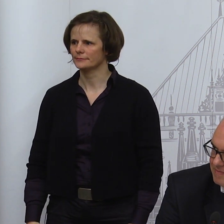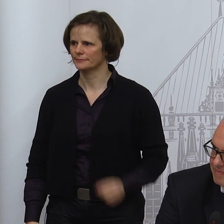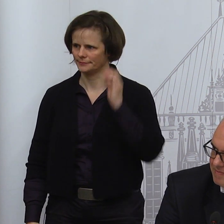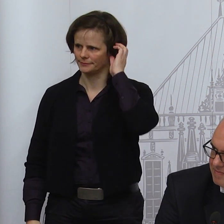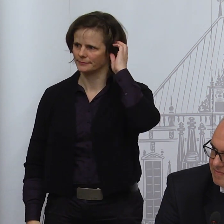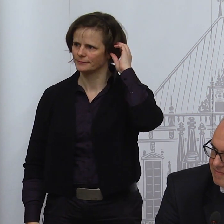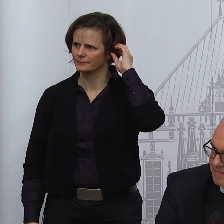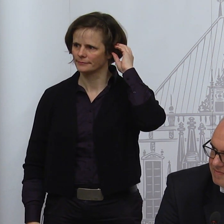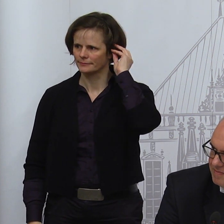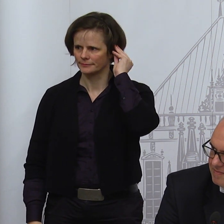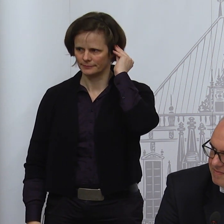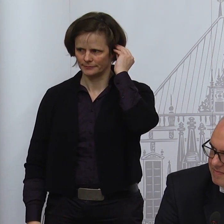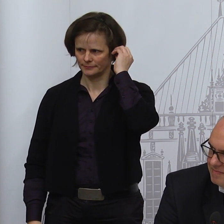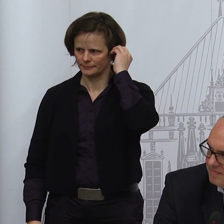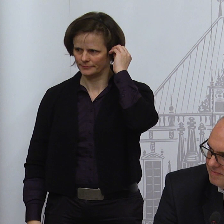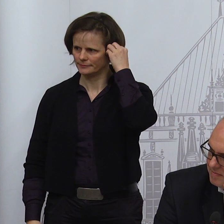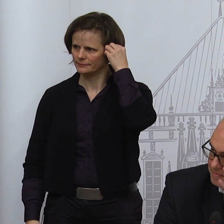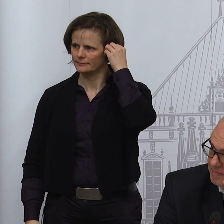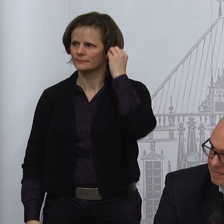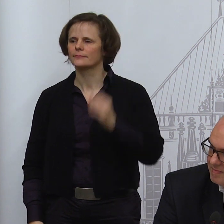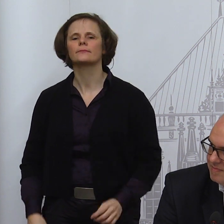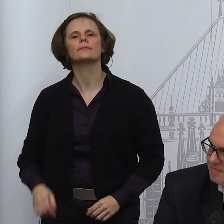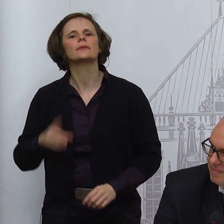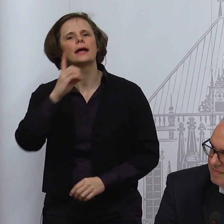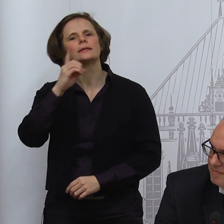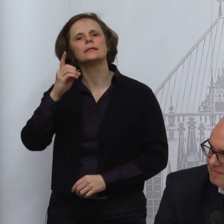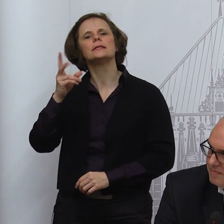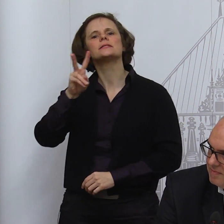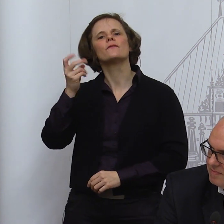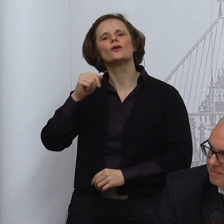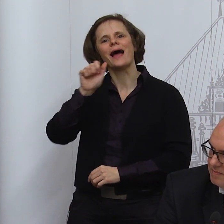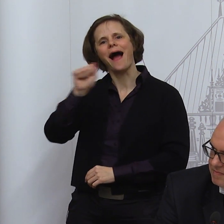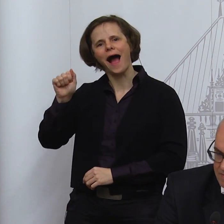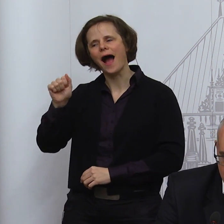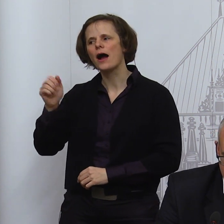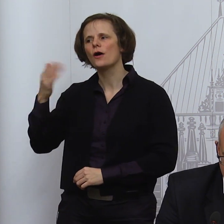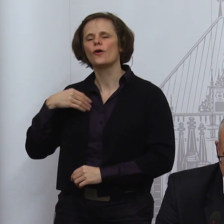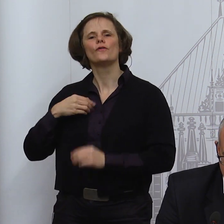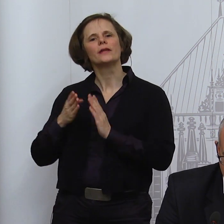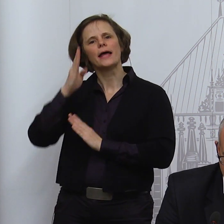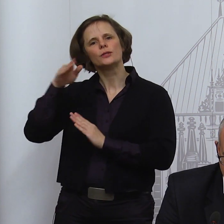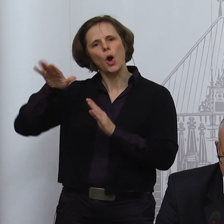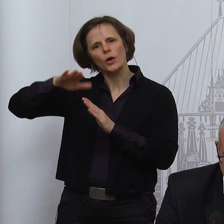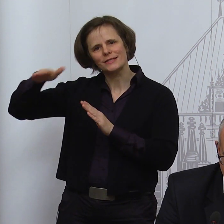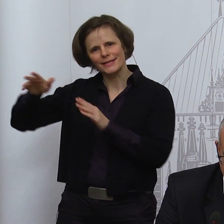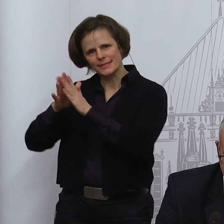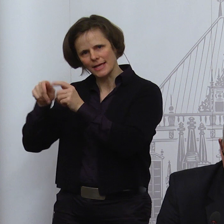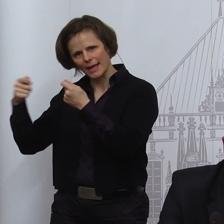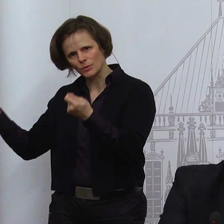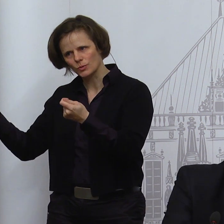Deniz von der ARHE von der Notze Zeitung. Wird es denn diesmal eine Einheitlichkeit geben zwischen Bremen und Bremerhaven?